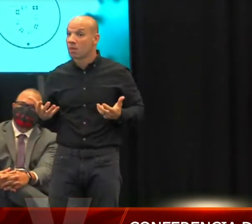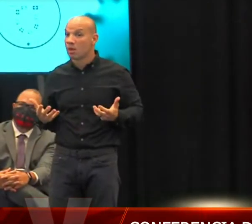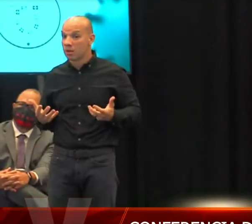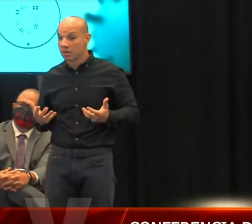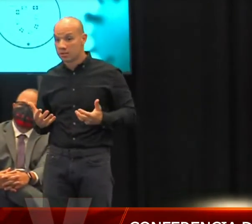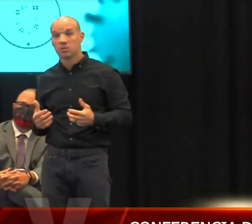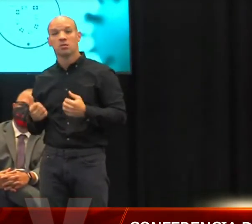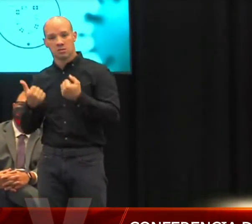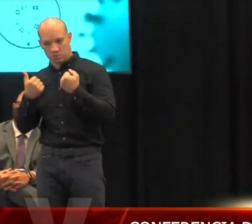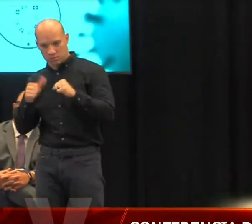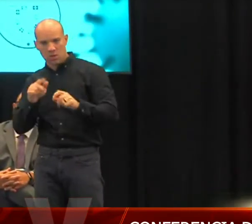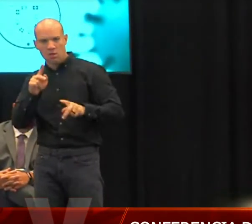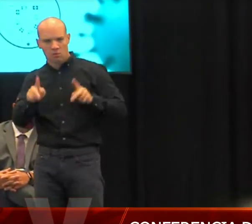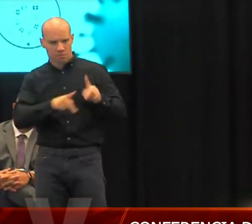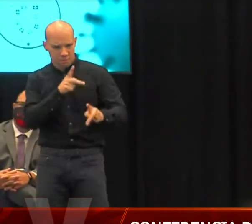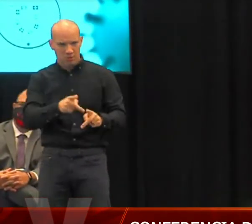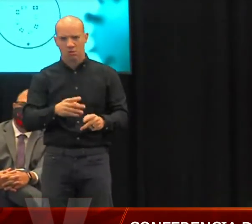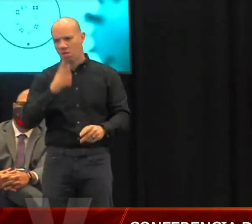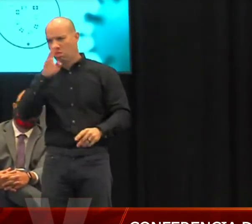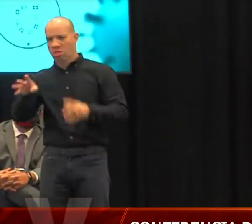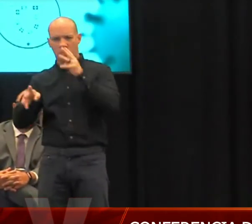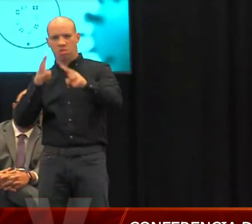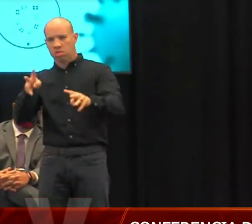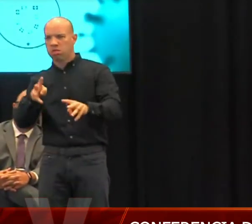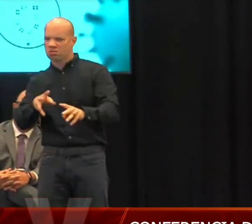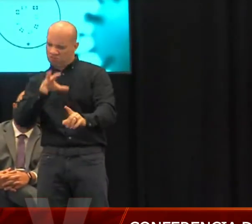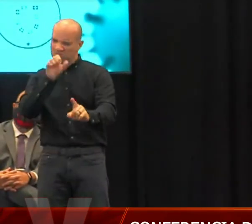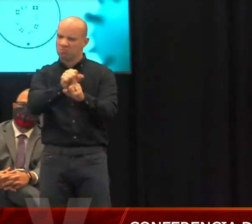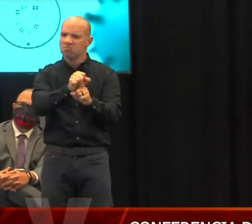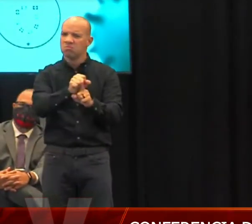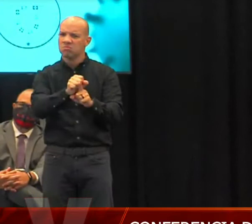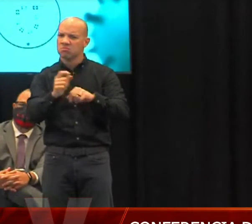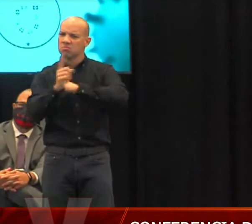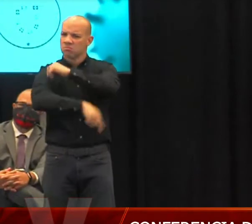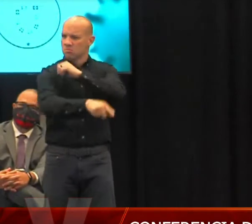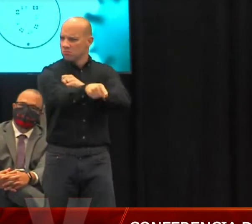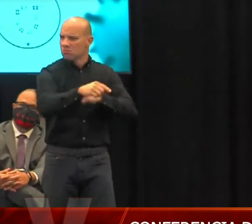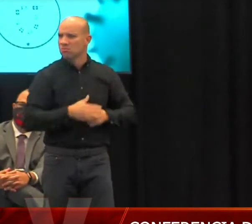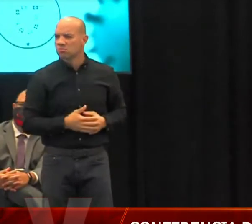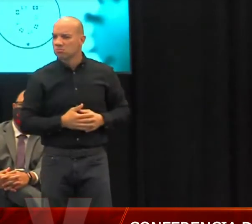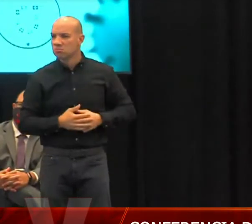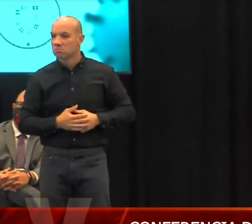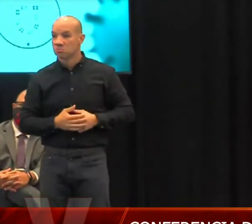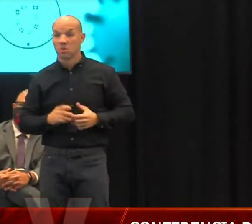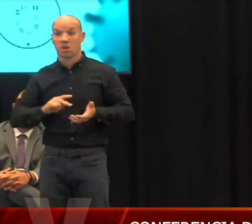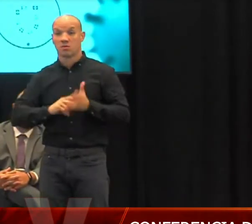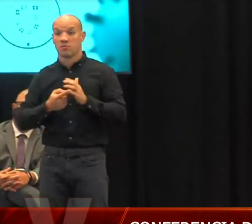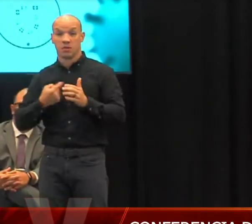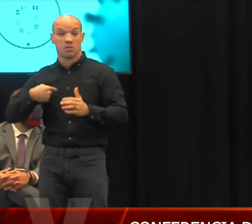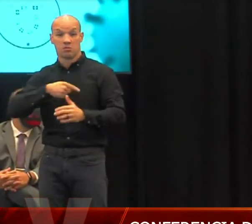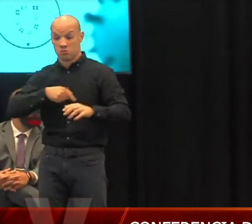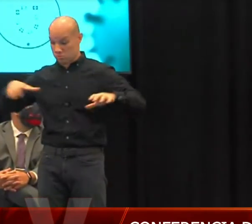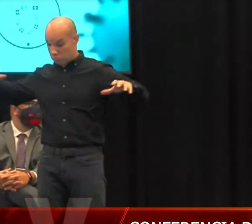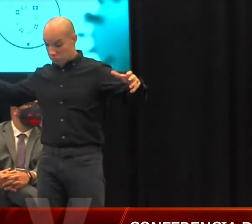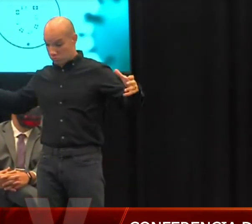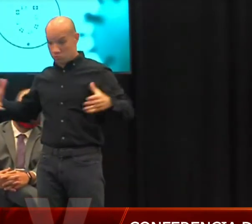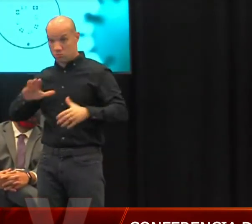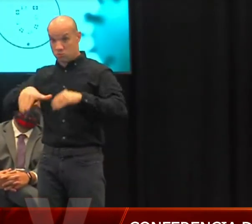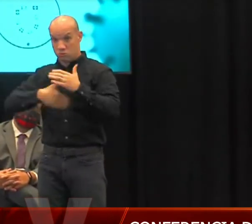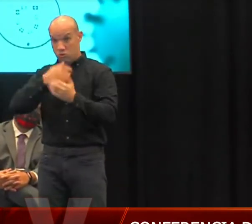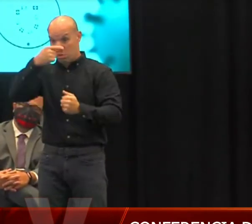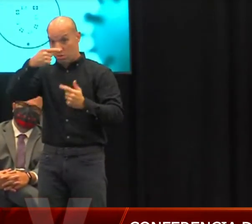aplicación de consecuencias positivas y negativas. Así que todo esto en conjunto es el modelo que presentamos para poder seguir